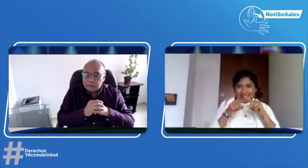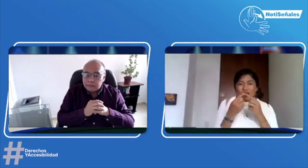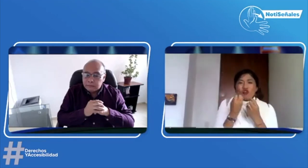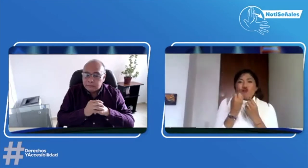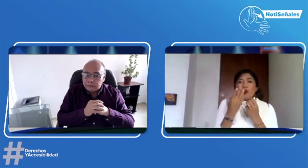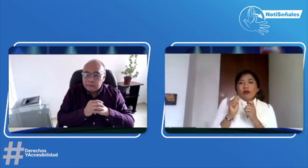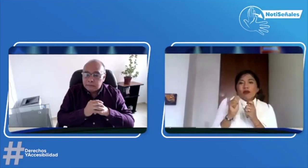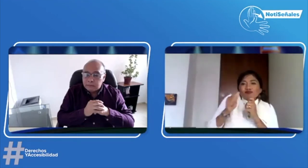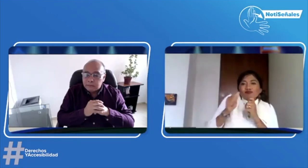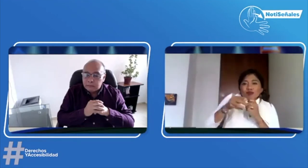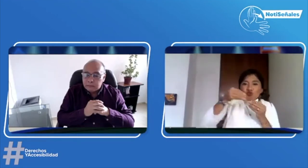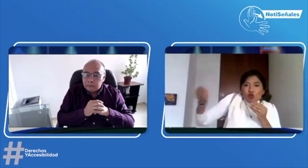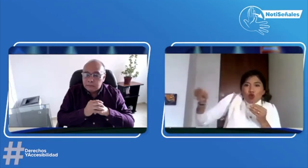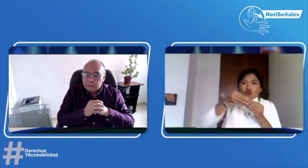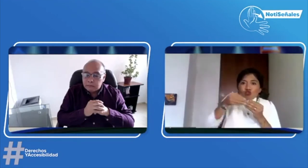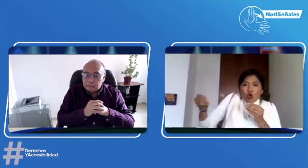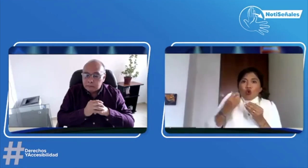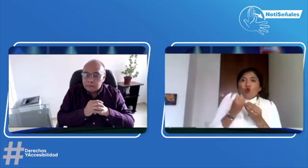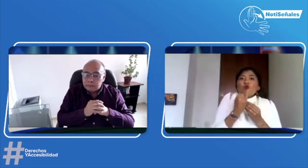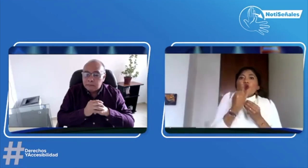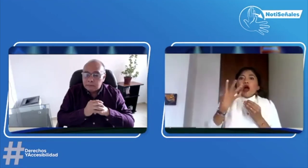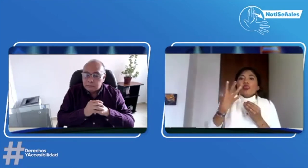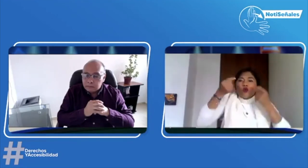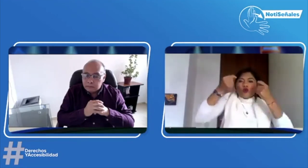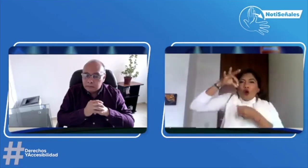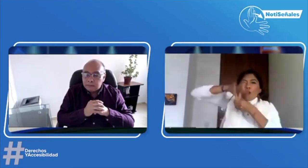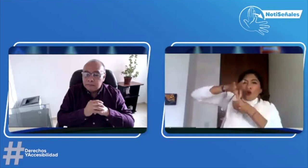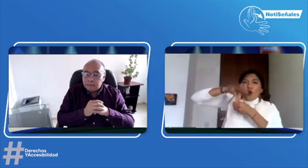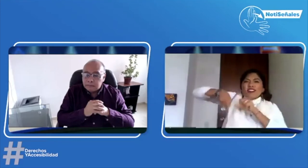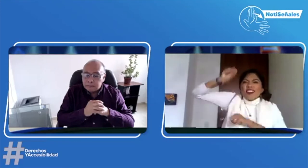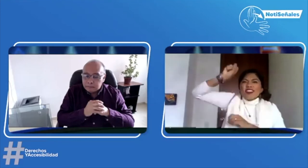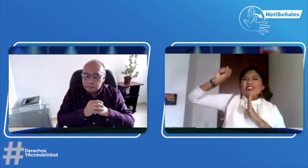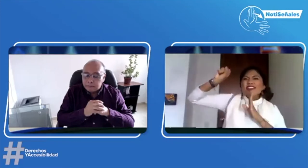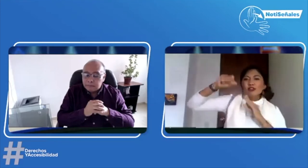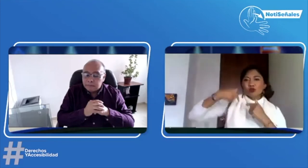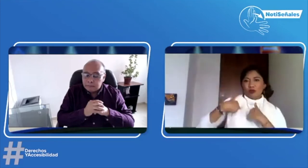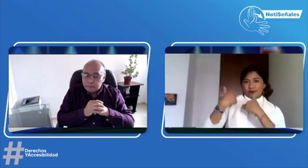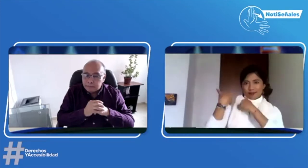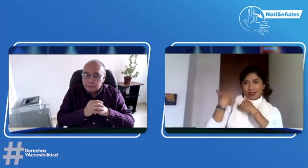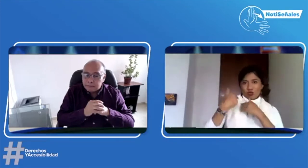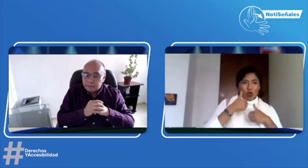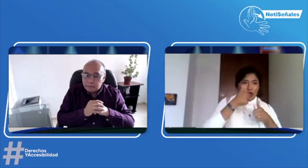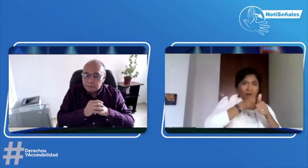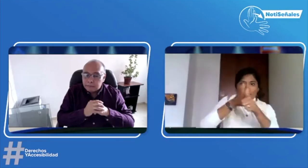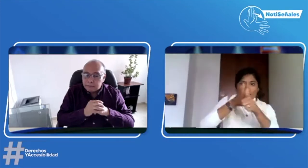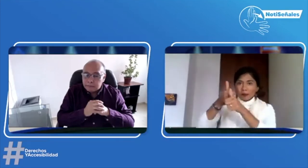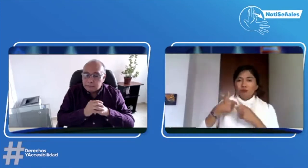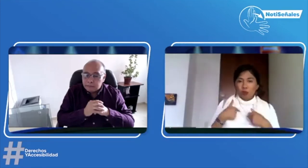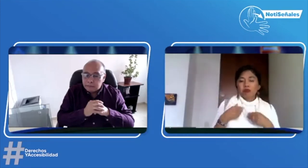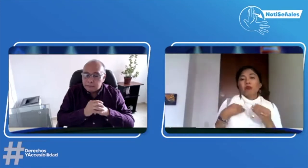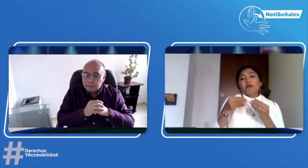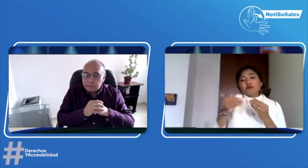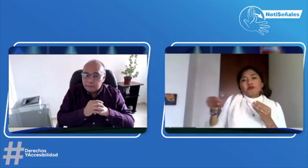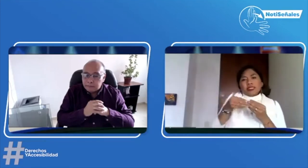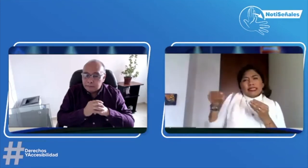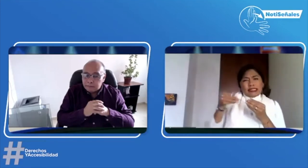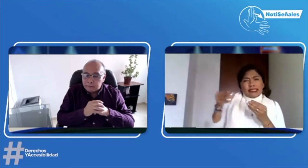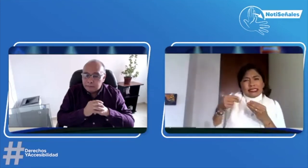contar uno a uno los tarjetones para saber quién ganaba. Entonces, yo